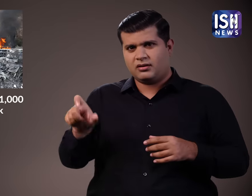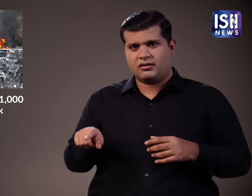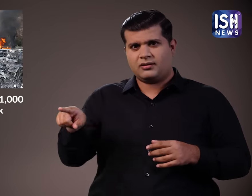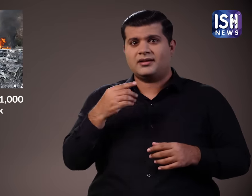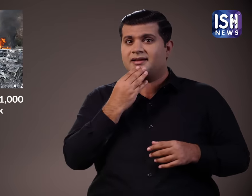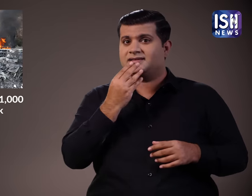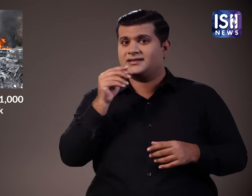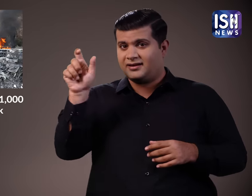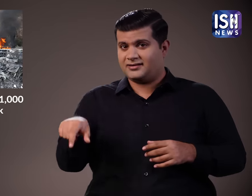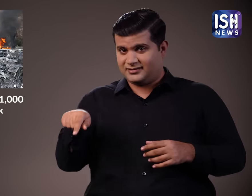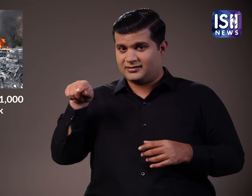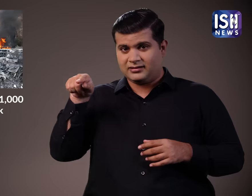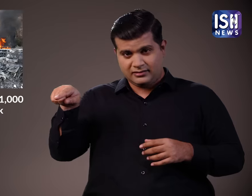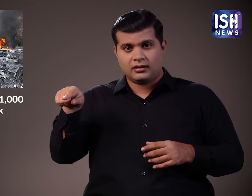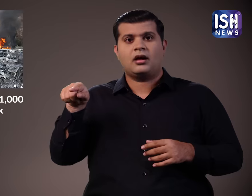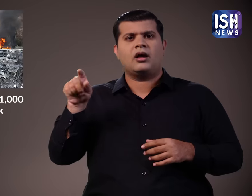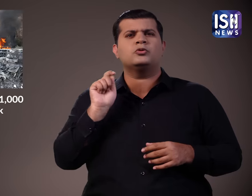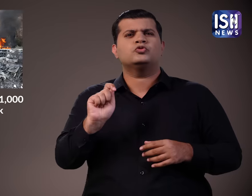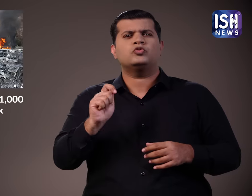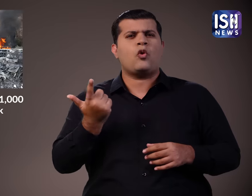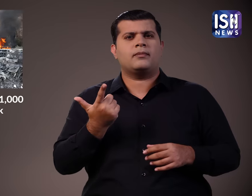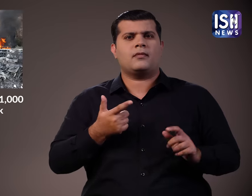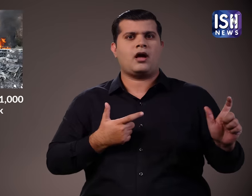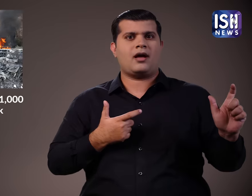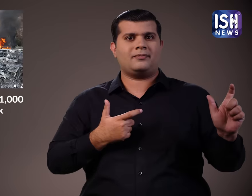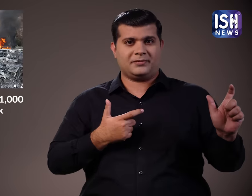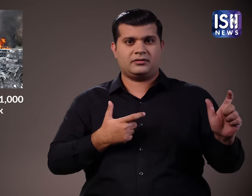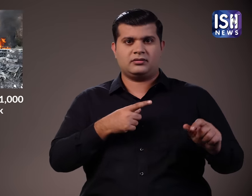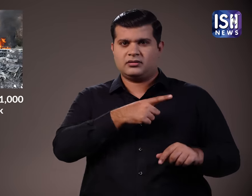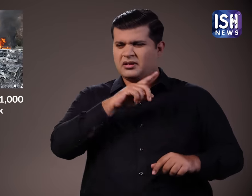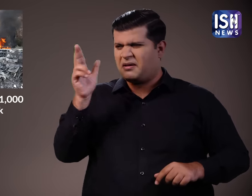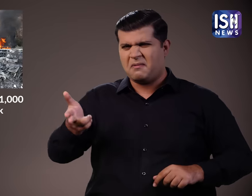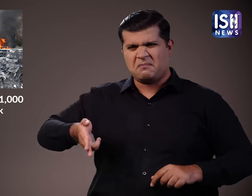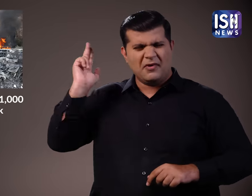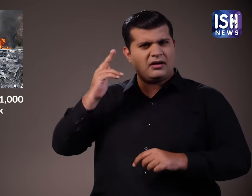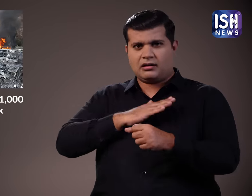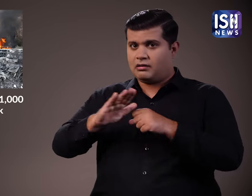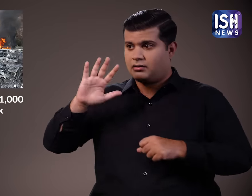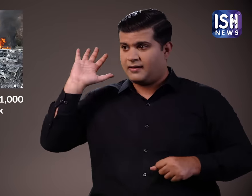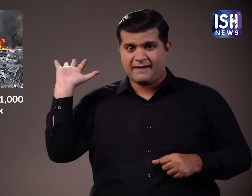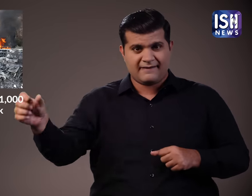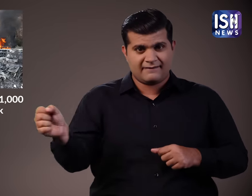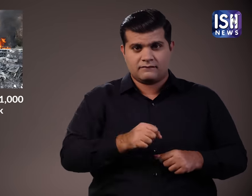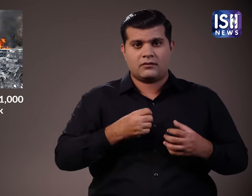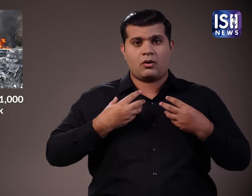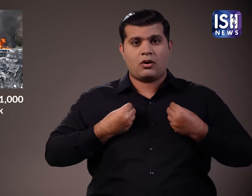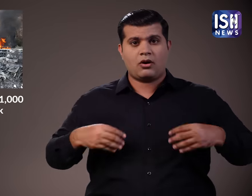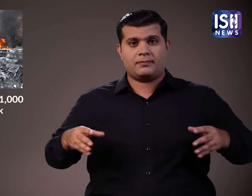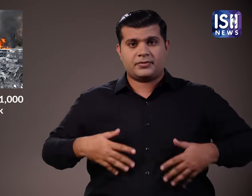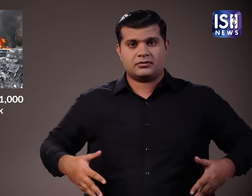लिया। गोली मार्दी और कार में